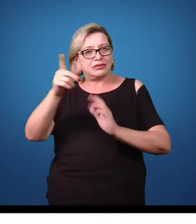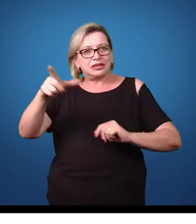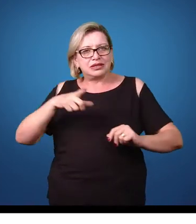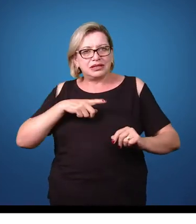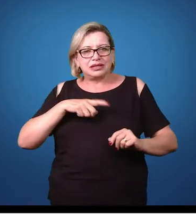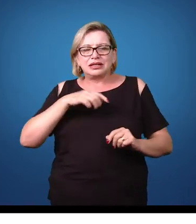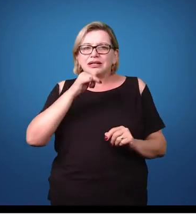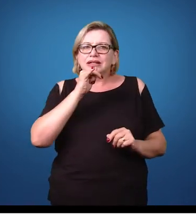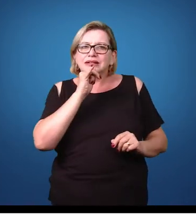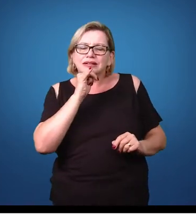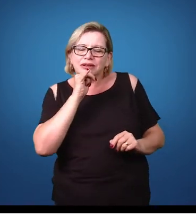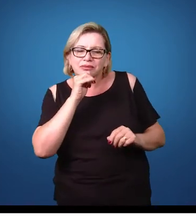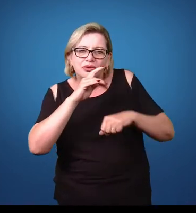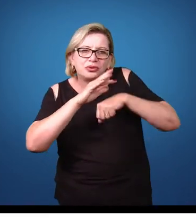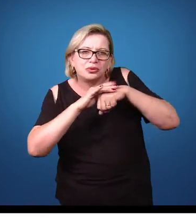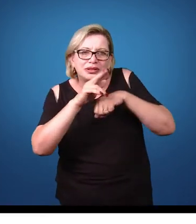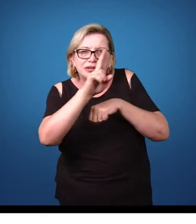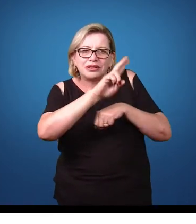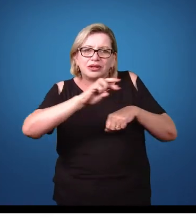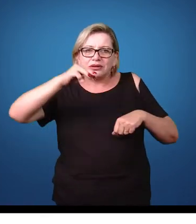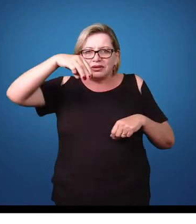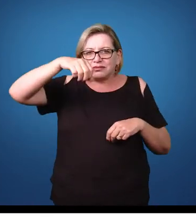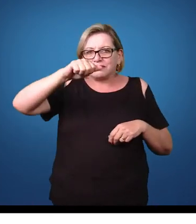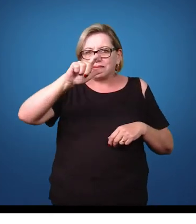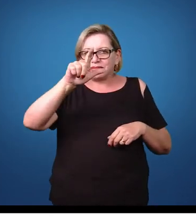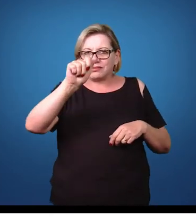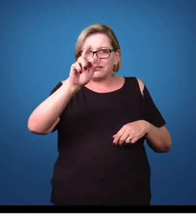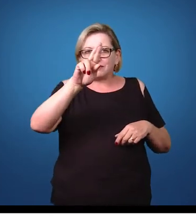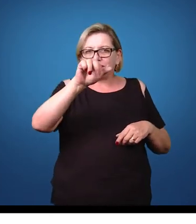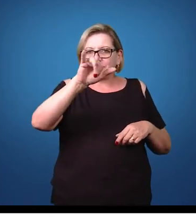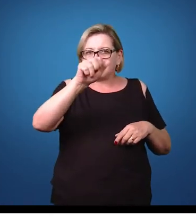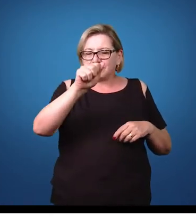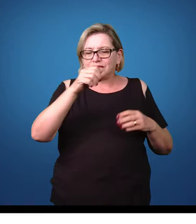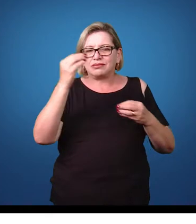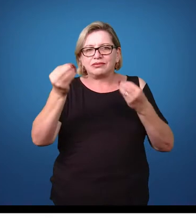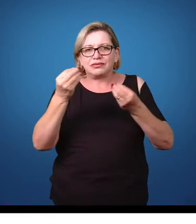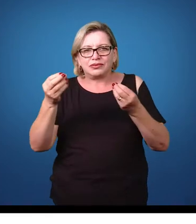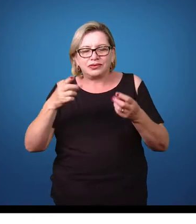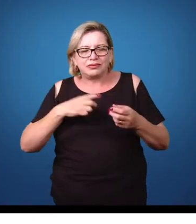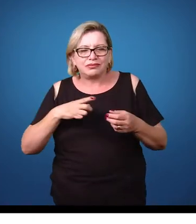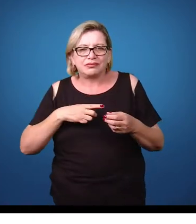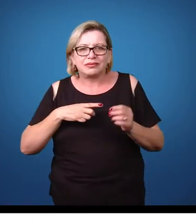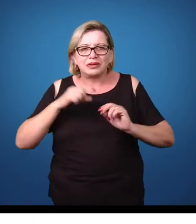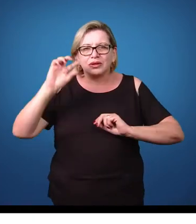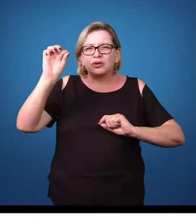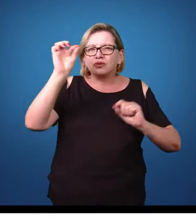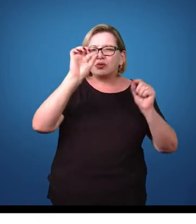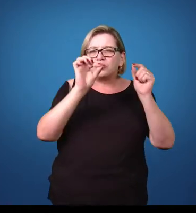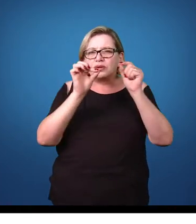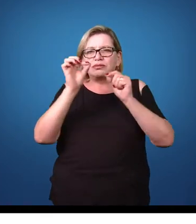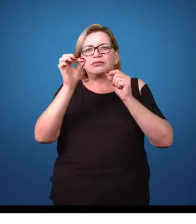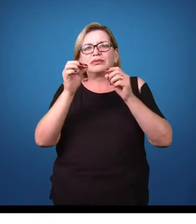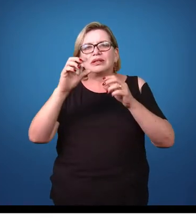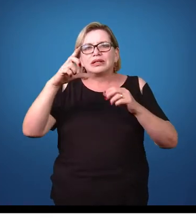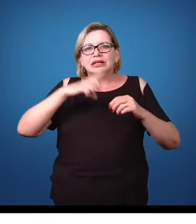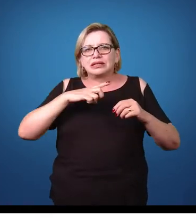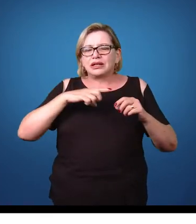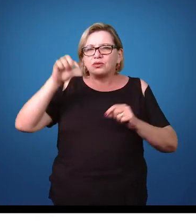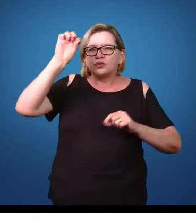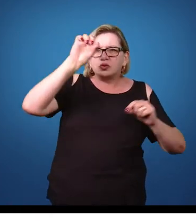exemplificado o caso da malária, como eu já comentei anteriormente. A malária é vinculada por um determinado